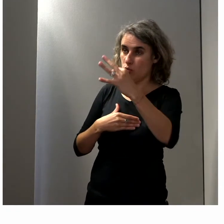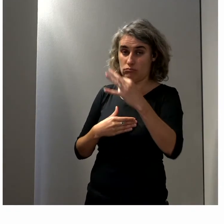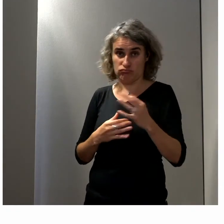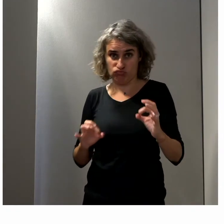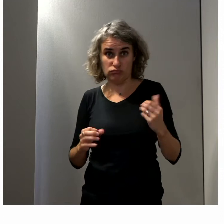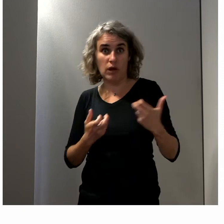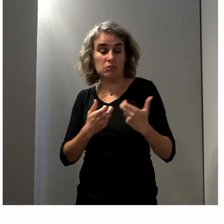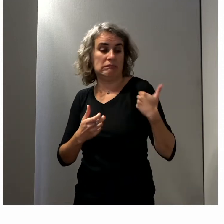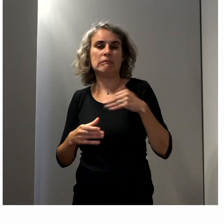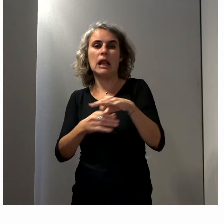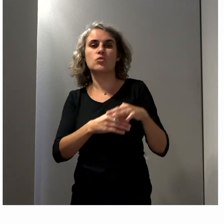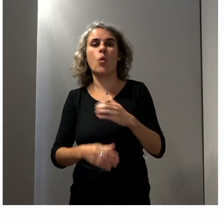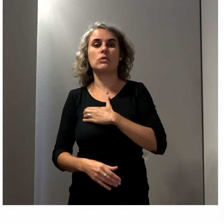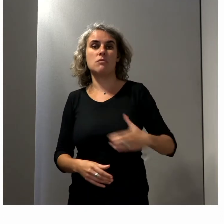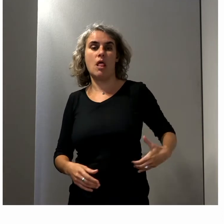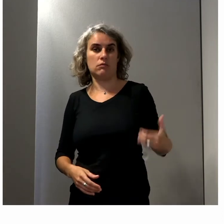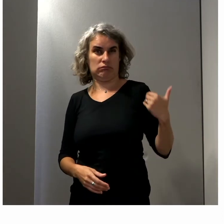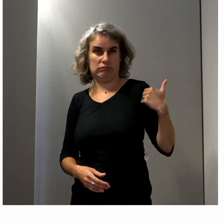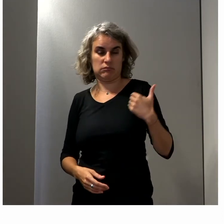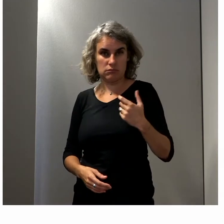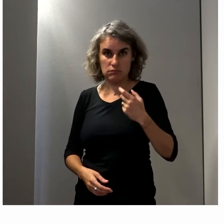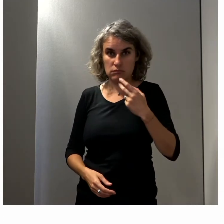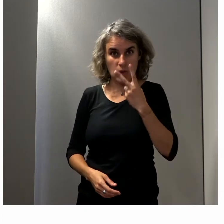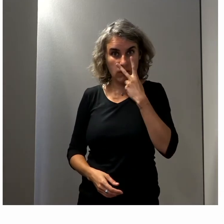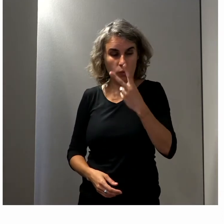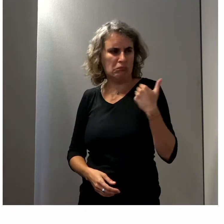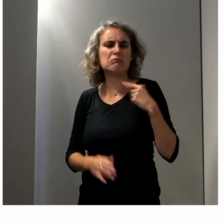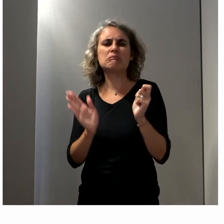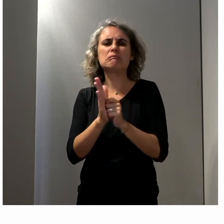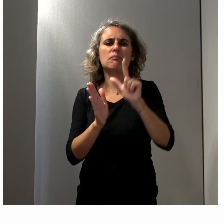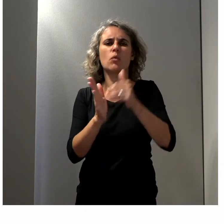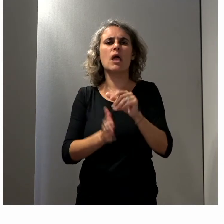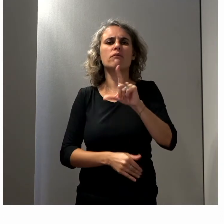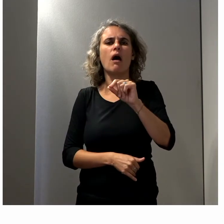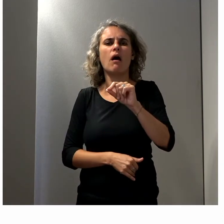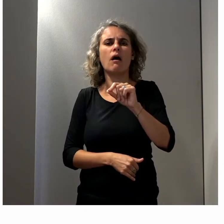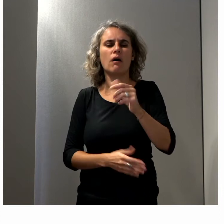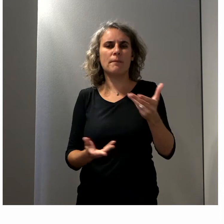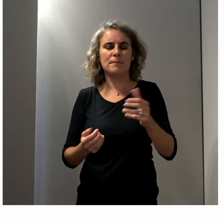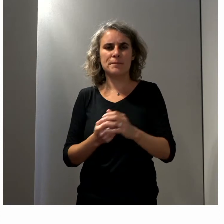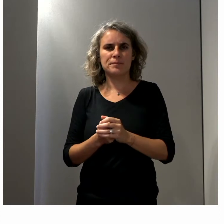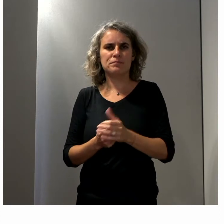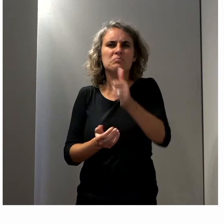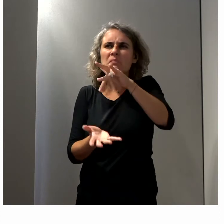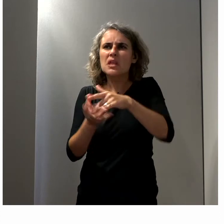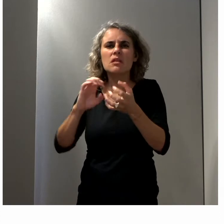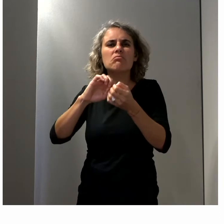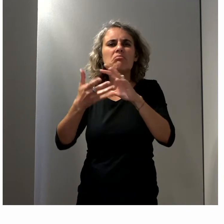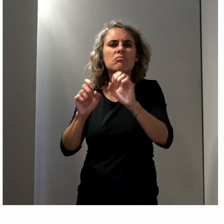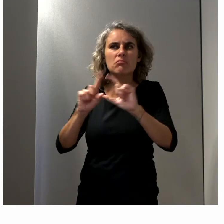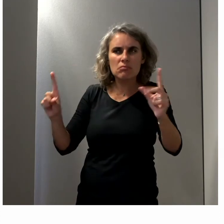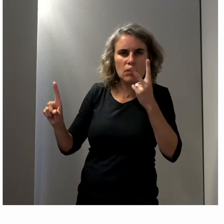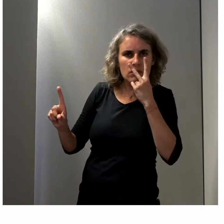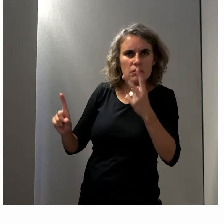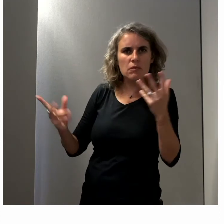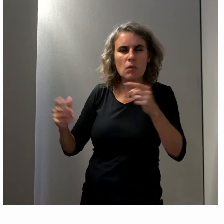élus sur les dernières élections municipales de 2020, un site d'information dénombrait une